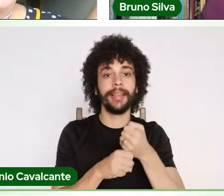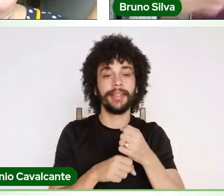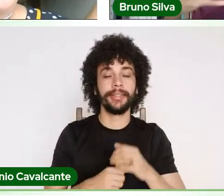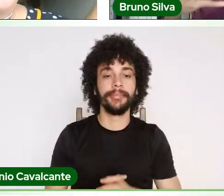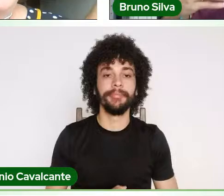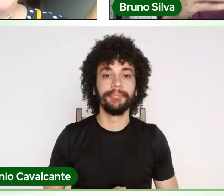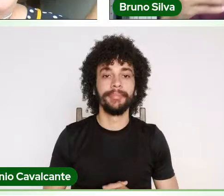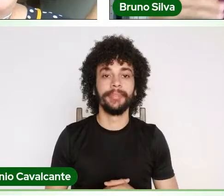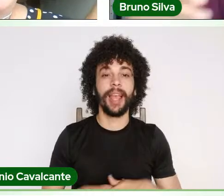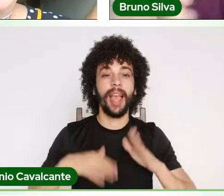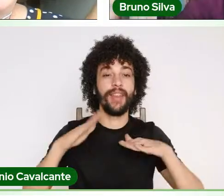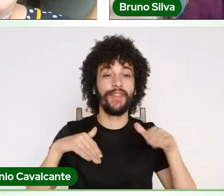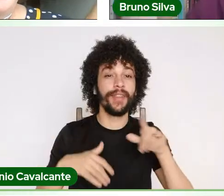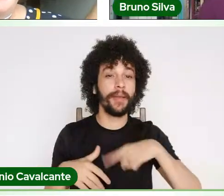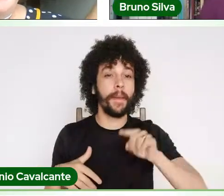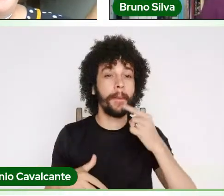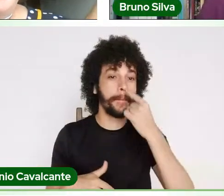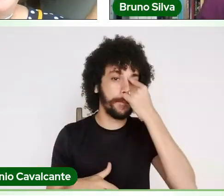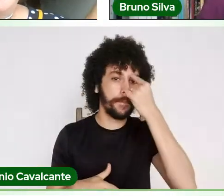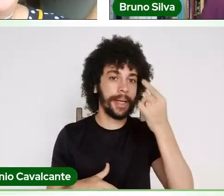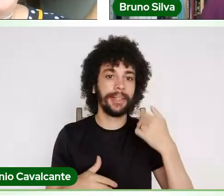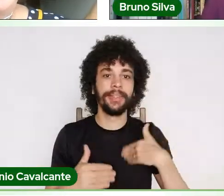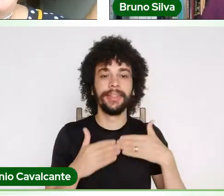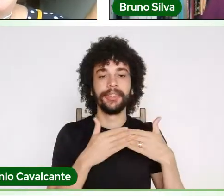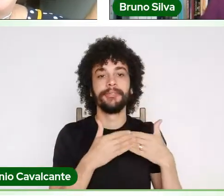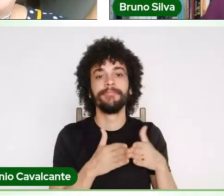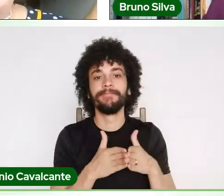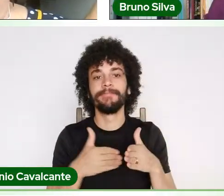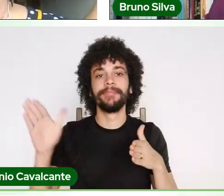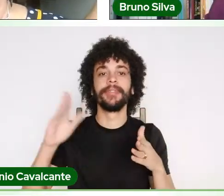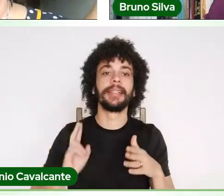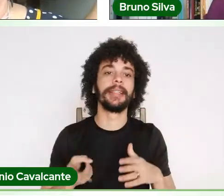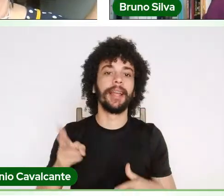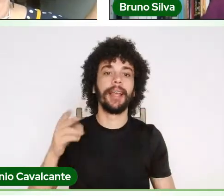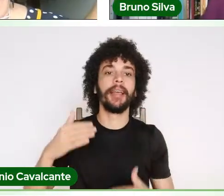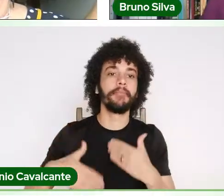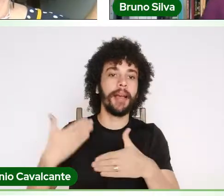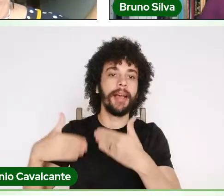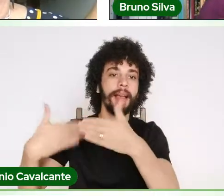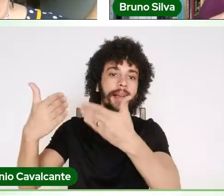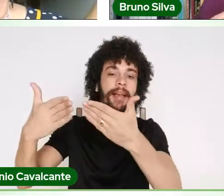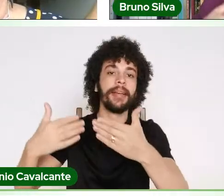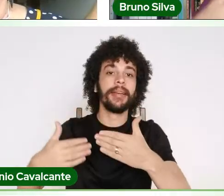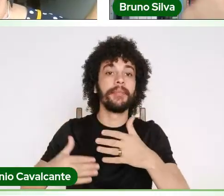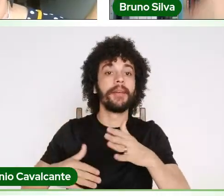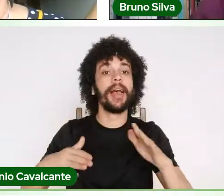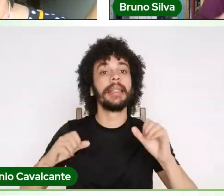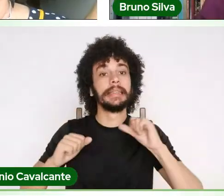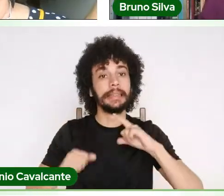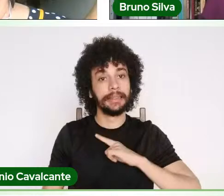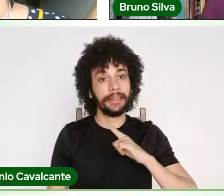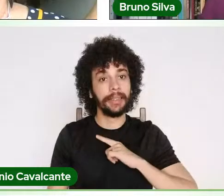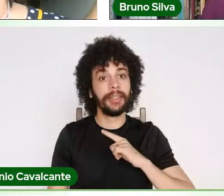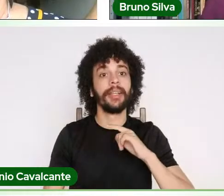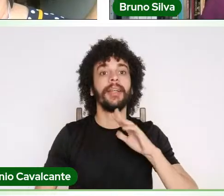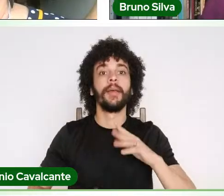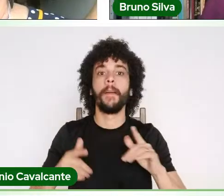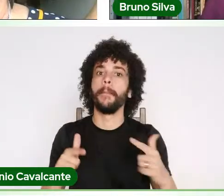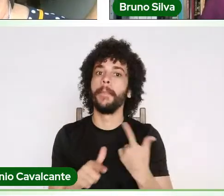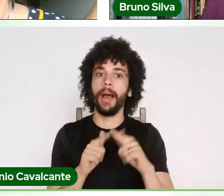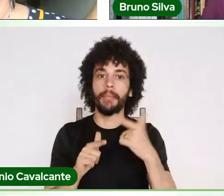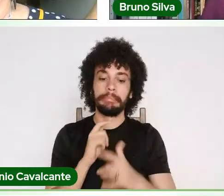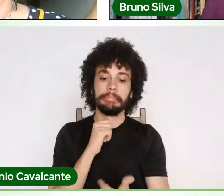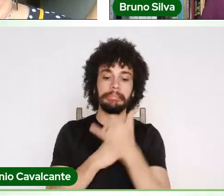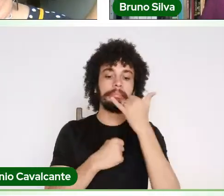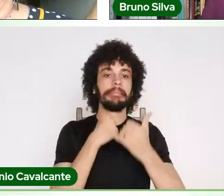às vezes pensa que a gente caminha para frente no sentido, como a senhora colocou, do iluminismo, mas sempre tem esses tropeços que nos fazem